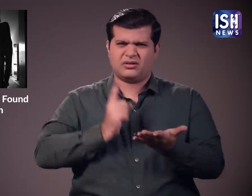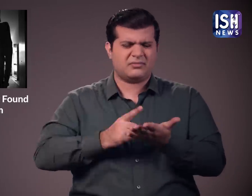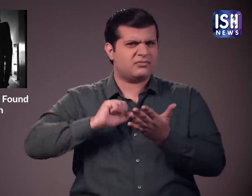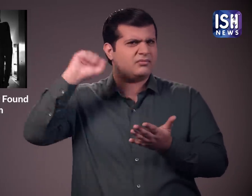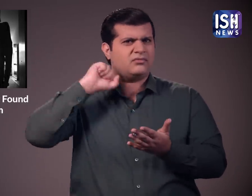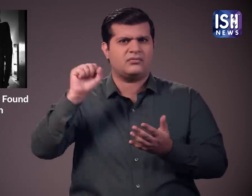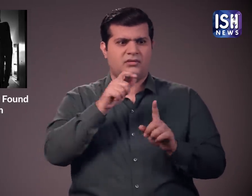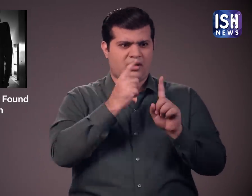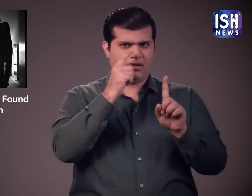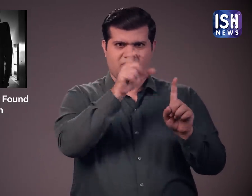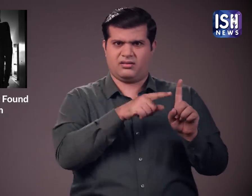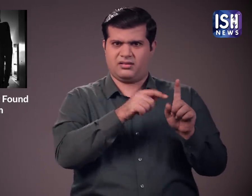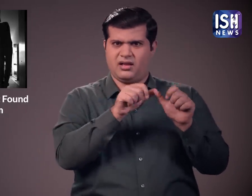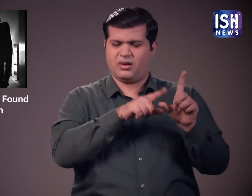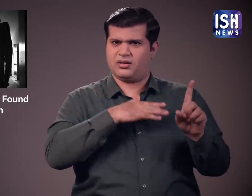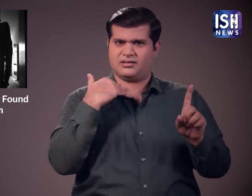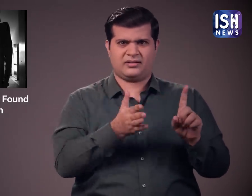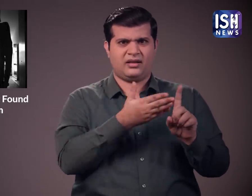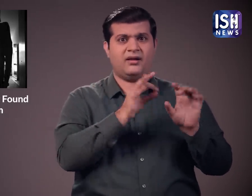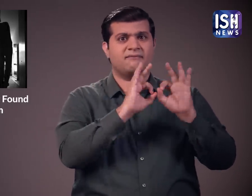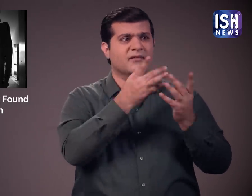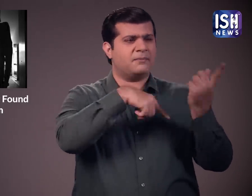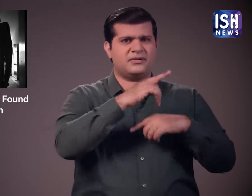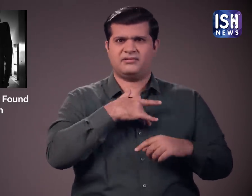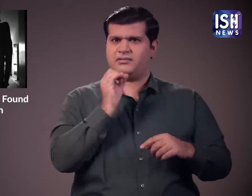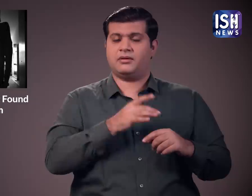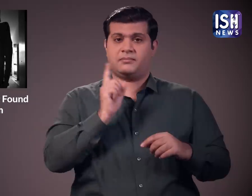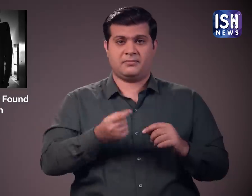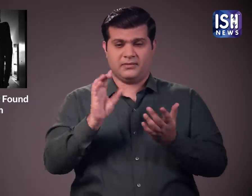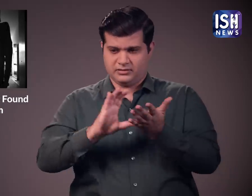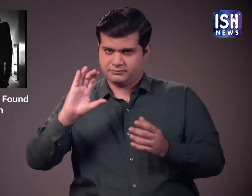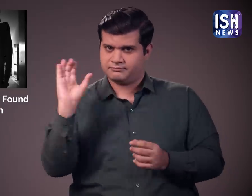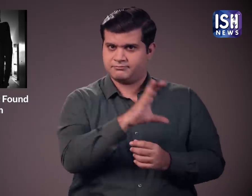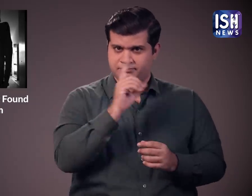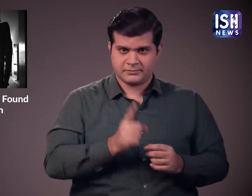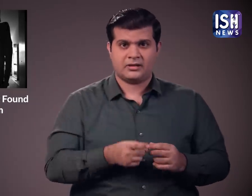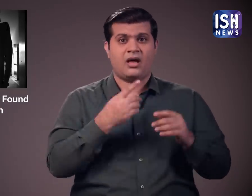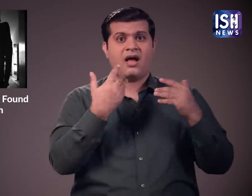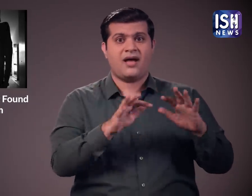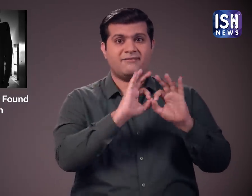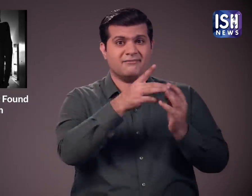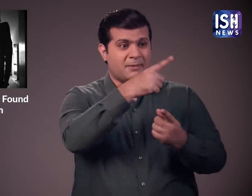उन्होंने आगे अंजली के परिवार के लिए मुआफजे और एक सदस्या के लिए सरकारी नौकरी की मांग भी की।